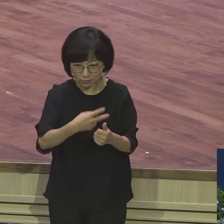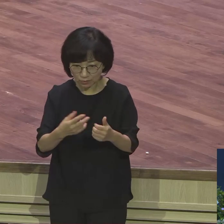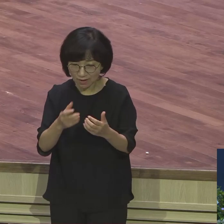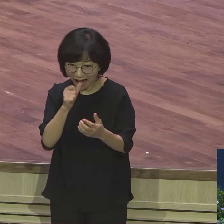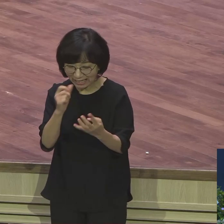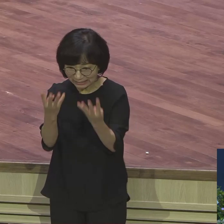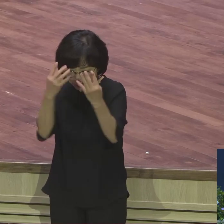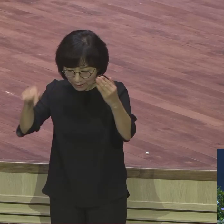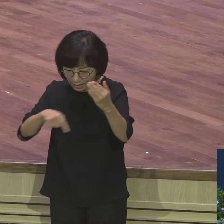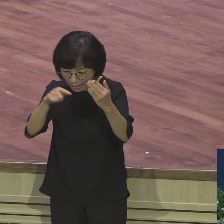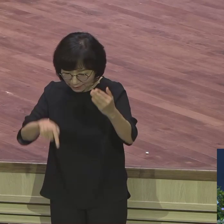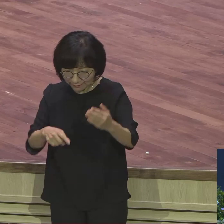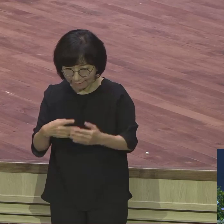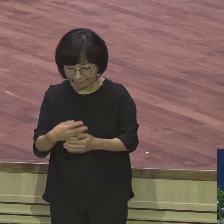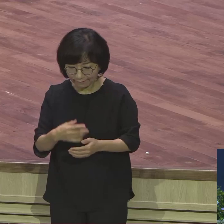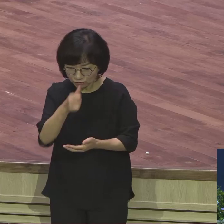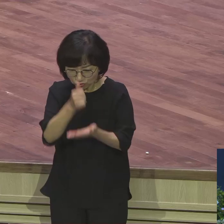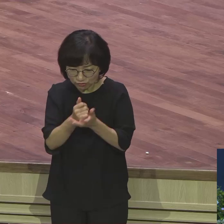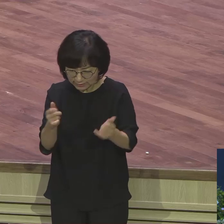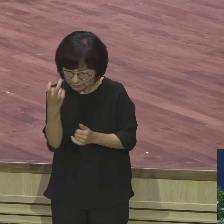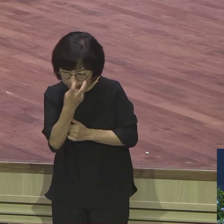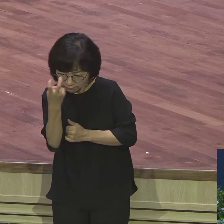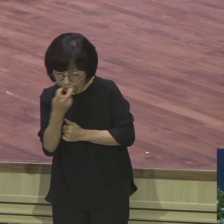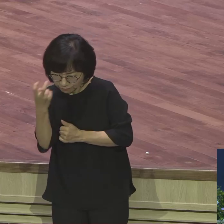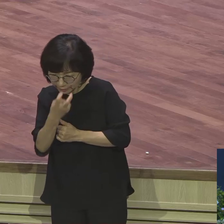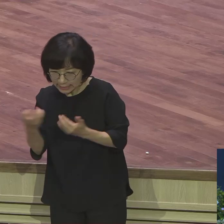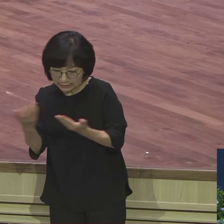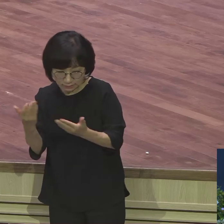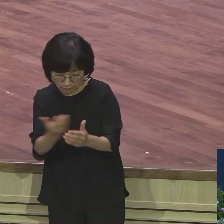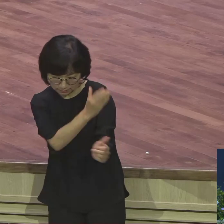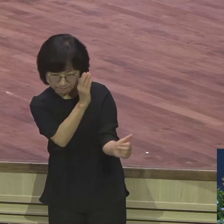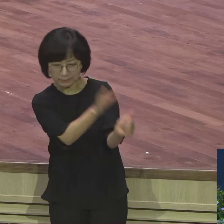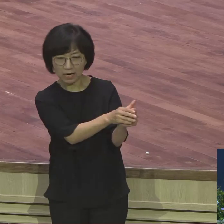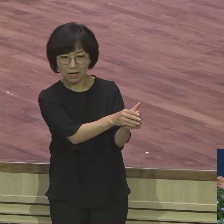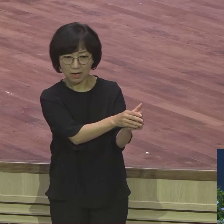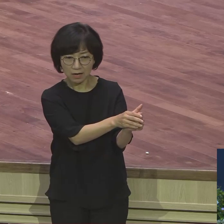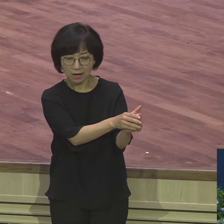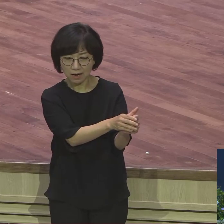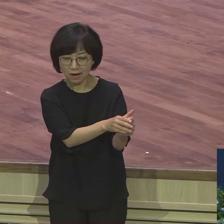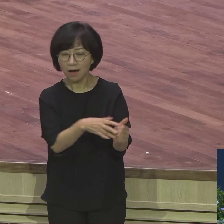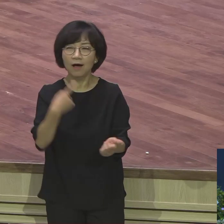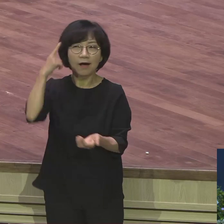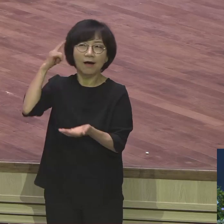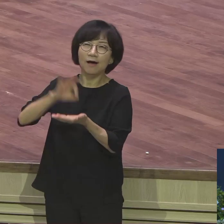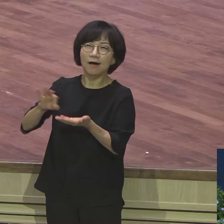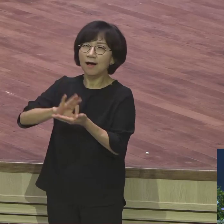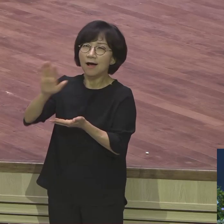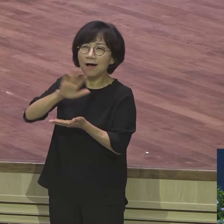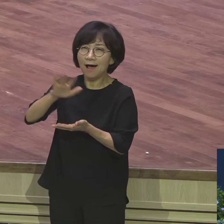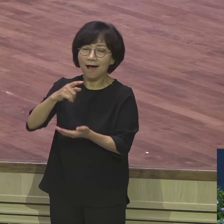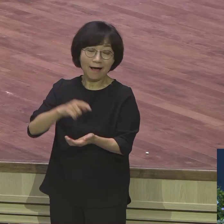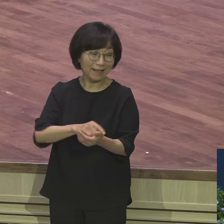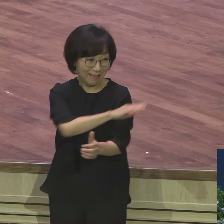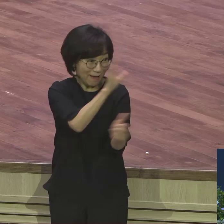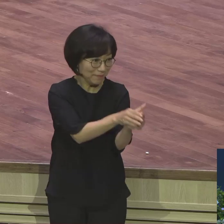업무를 요셉에게 다 그렇게 맡기고 자기는 신경을 하나도 안 쓸 정도로 요셉을 신뢰했습니다